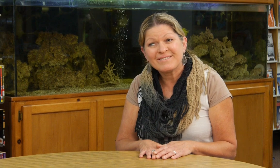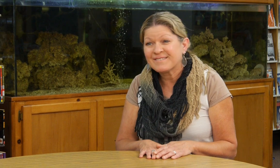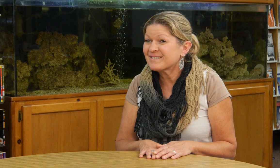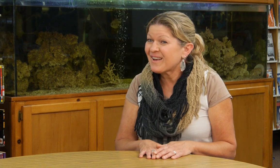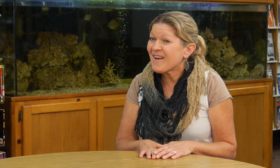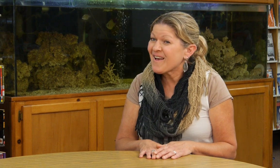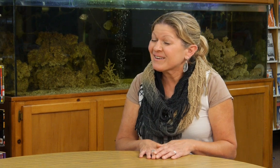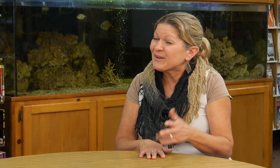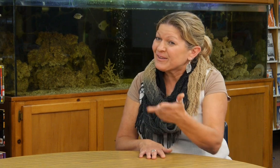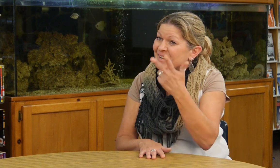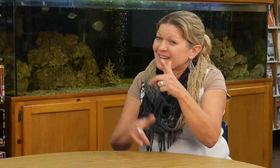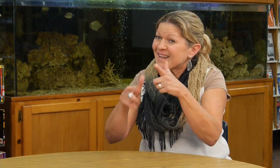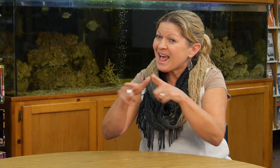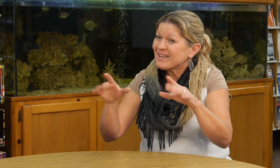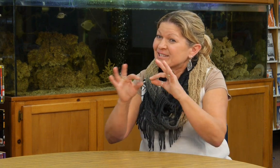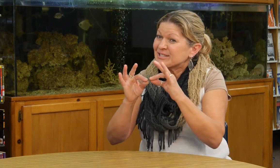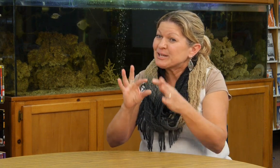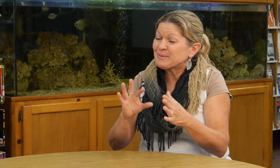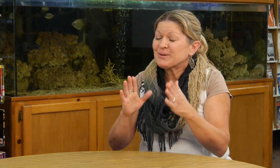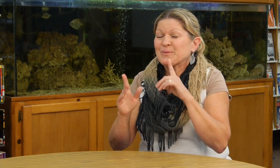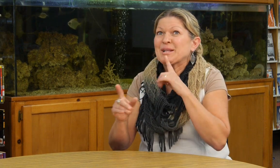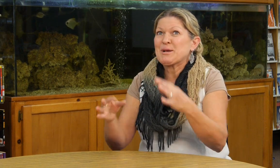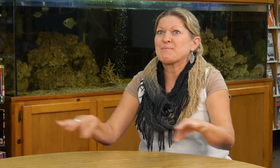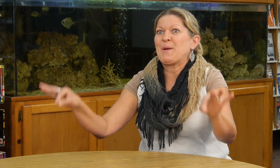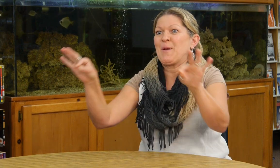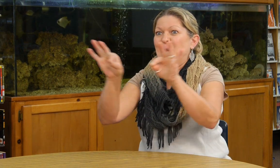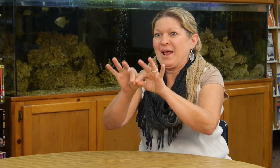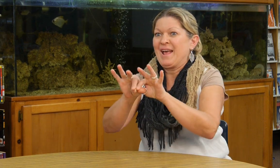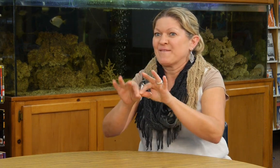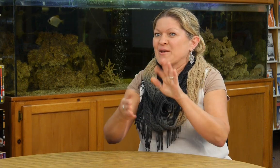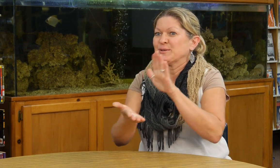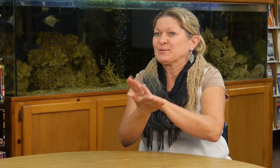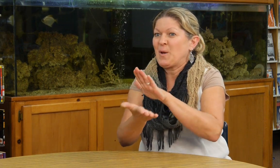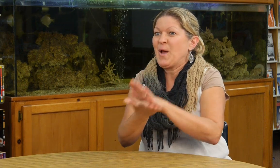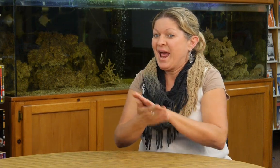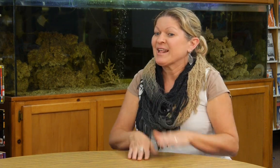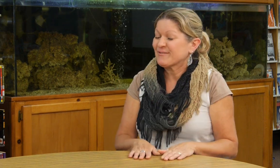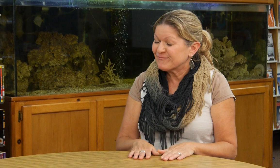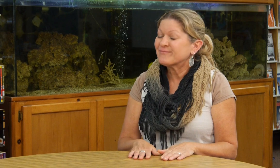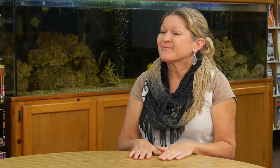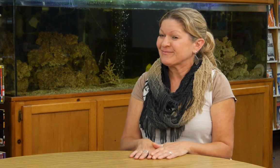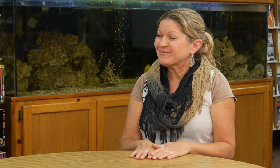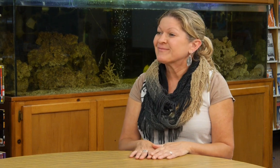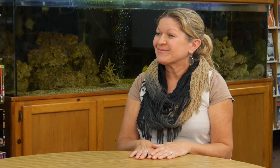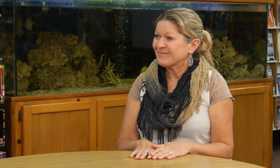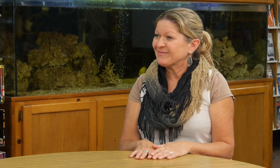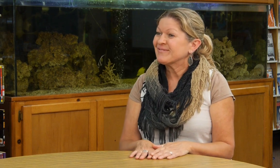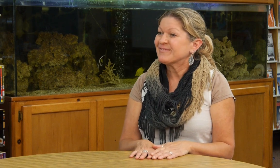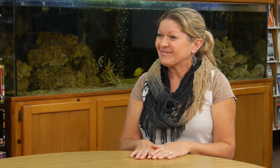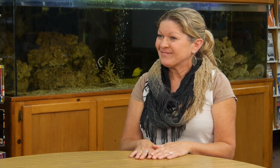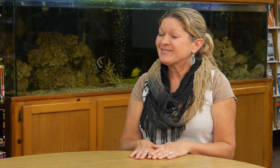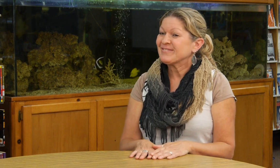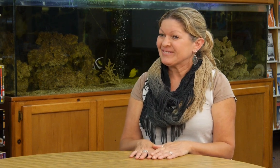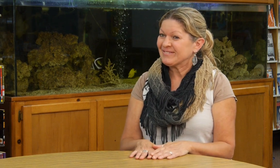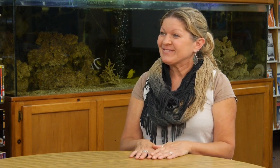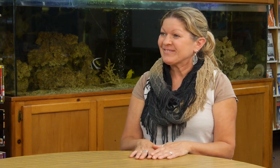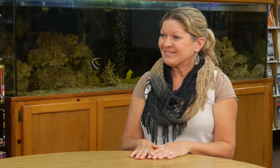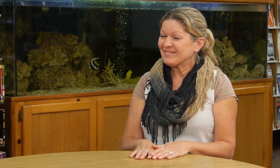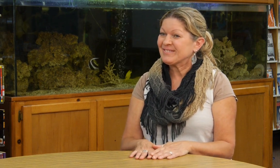Qué bien, qué bien. Los intérpretes trilingües, de verdad que son, son de mucha ayuda, tremenda